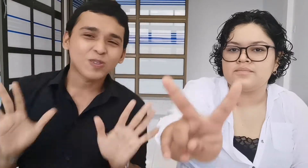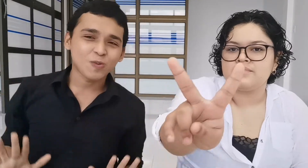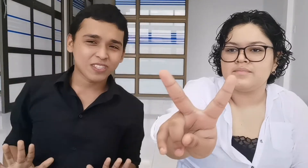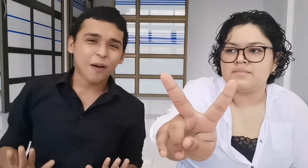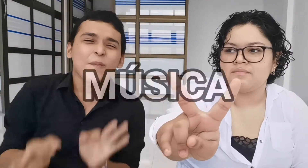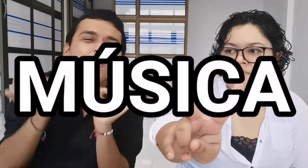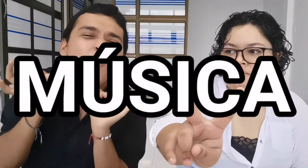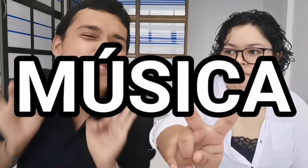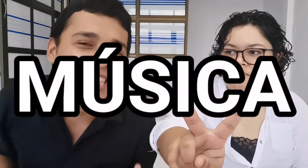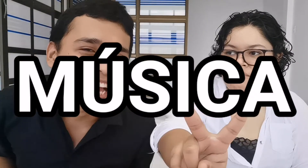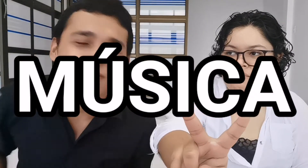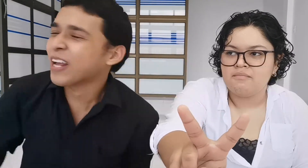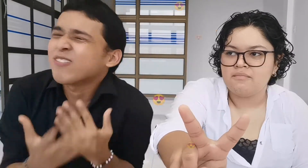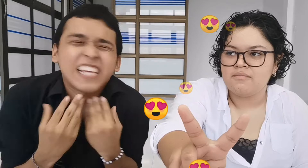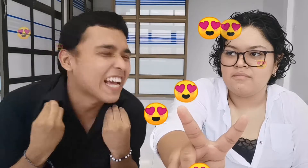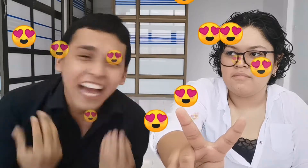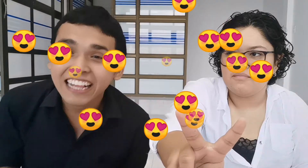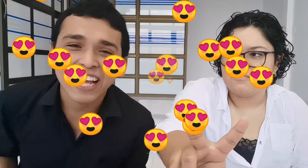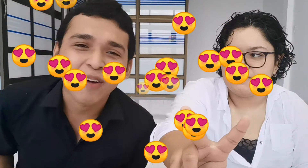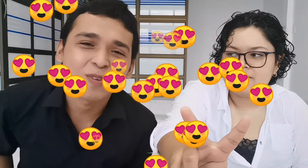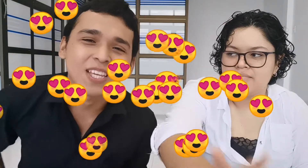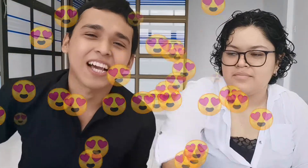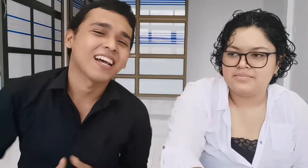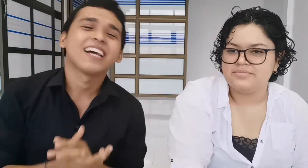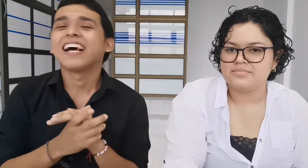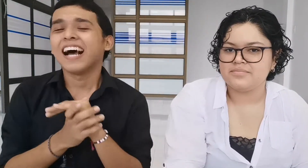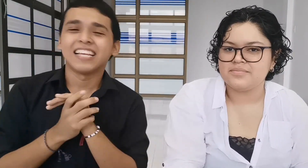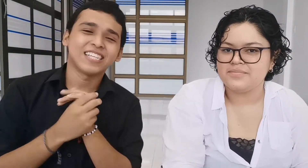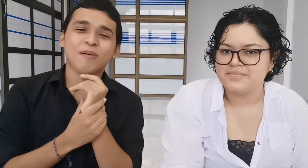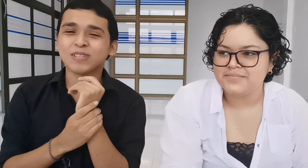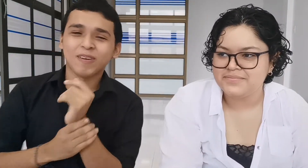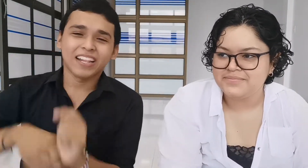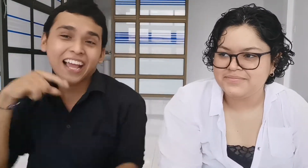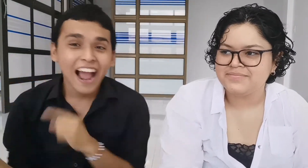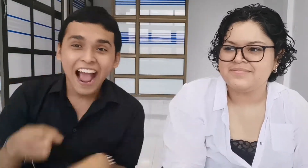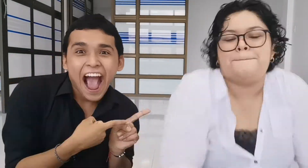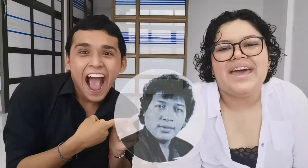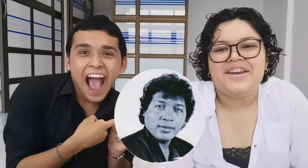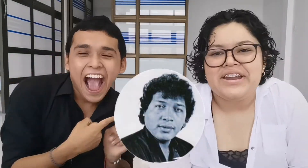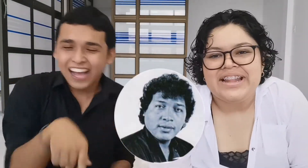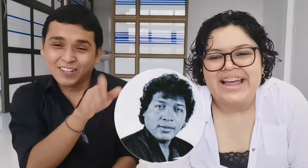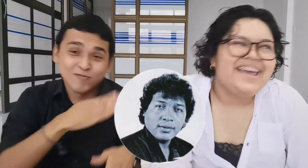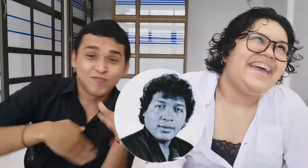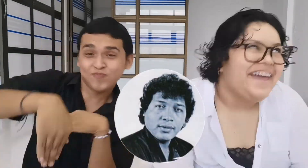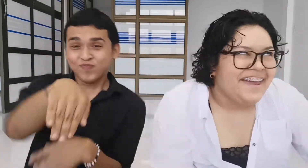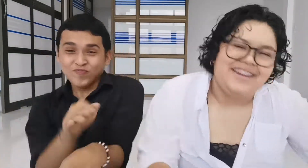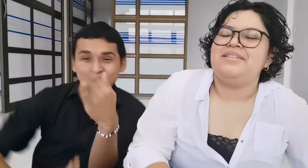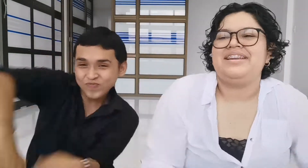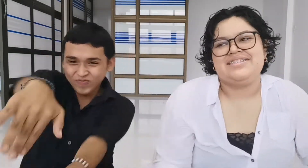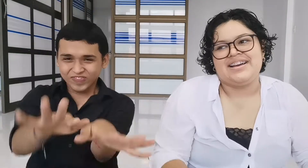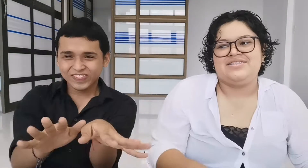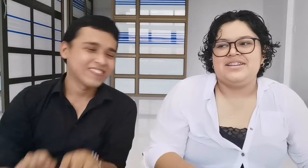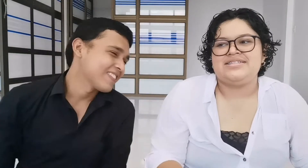nos gusta Música, porque nos encanta la música Así que vamos a hablar de... Hola Bernadette, una ventana de canciones